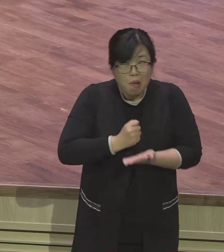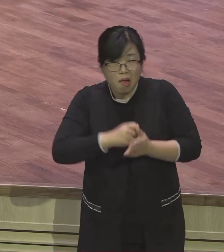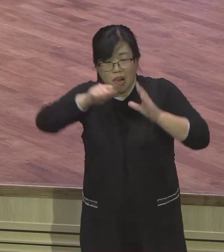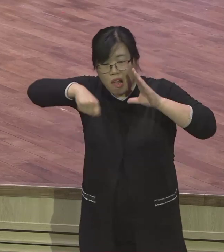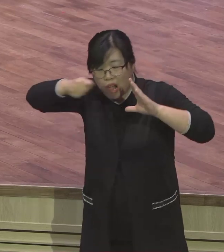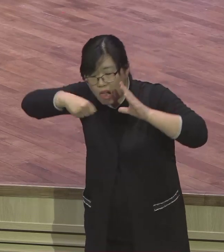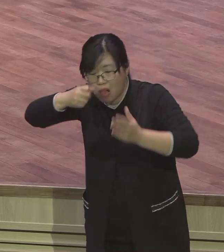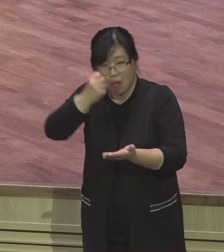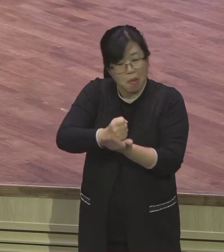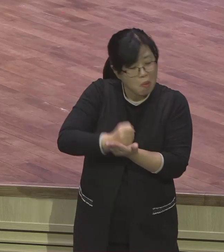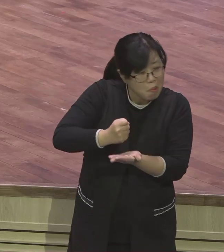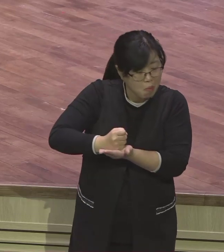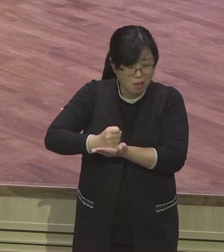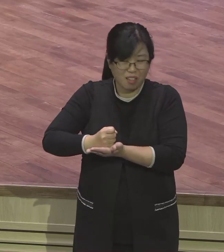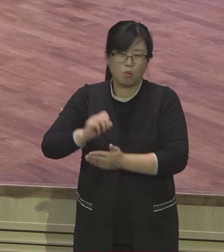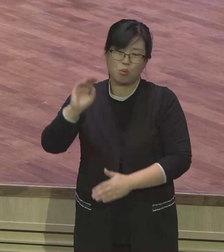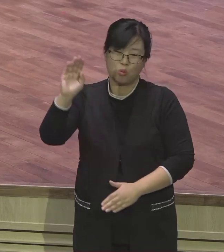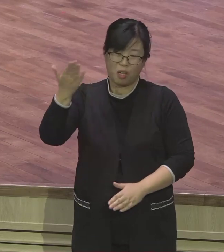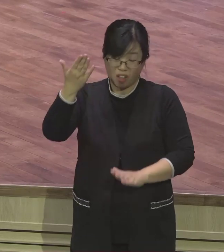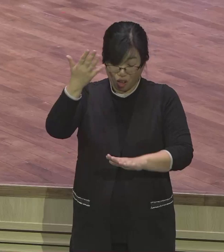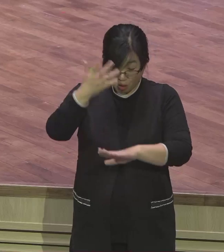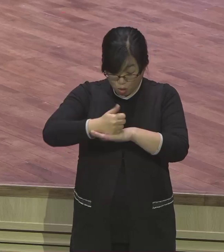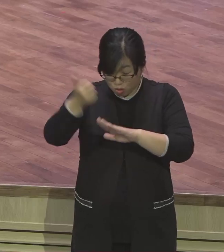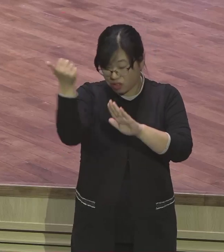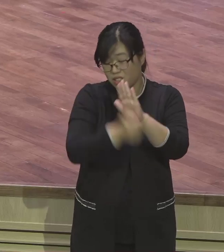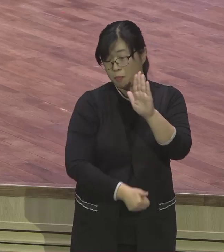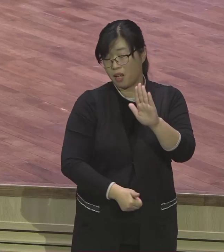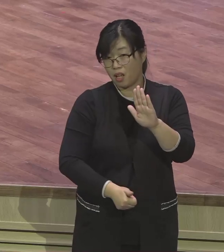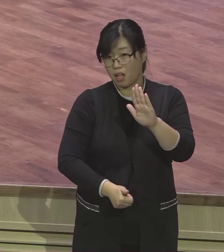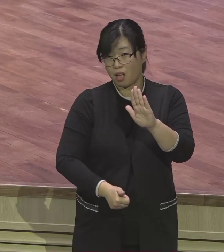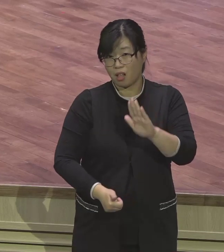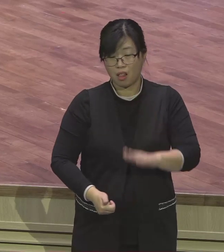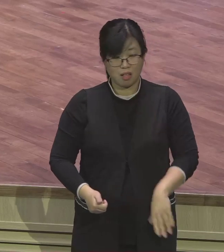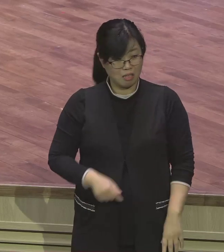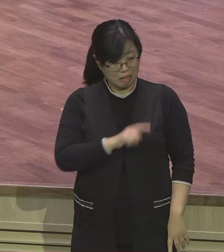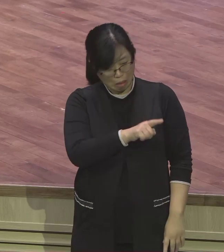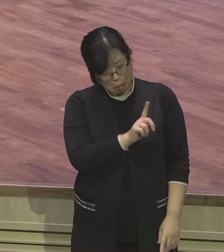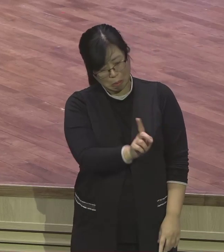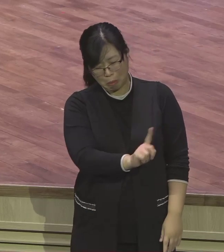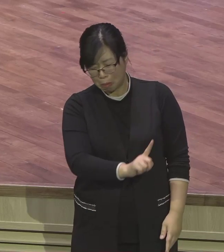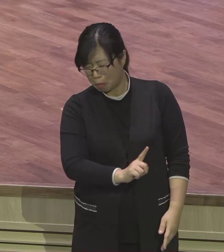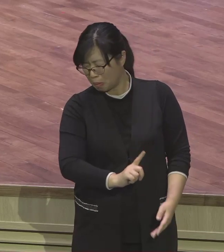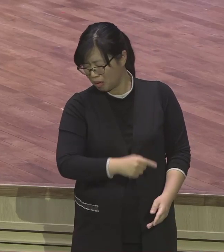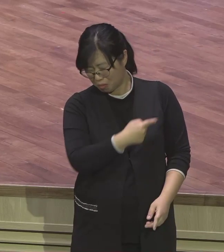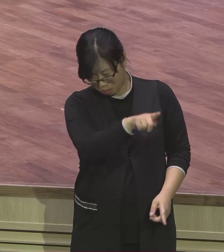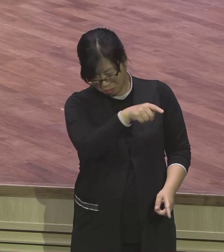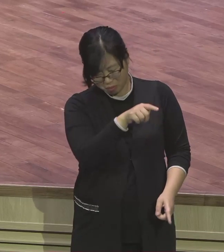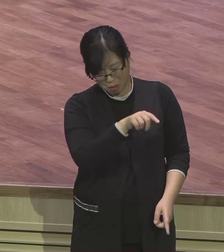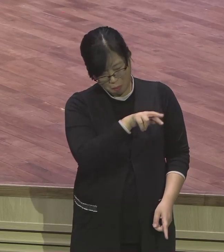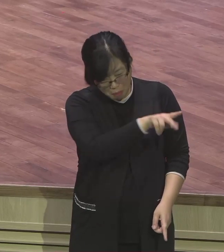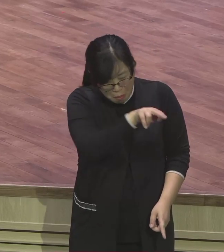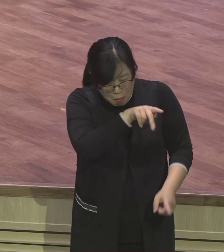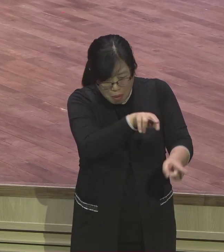나 실패했다는 증거 부정적인 바라고 매일 흉보고 나는 이런 인간이다.